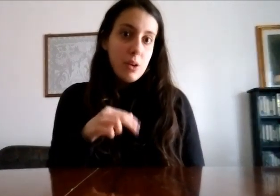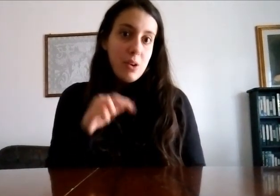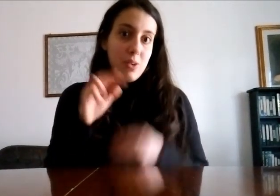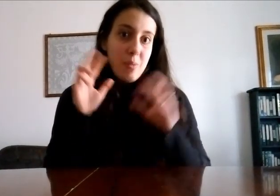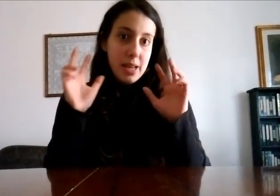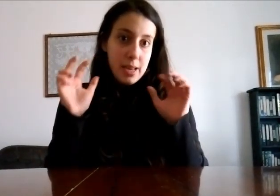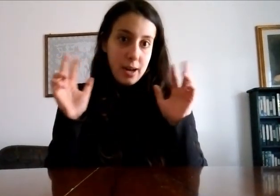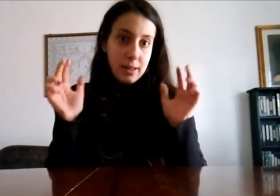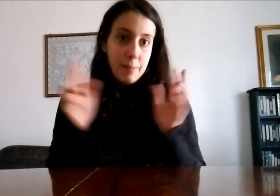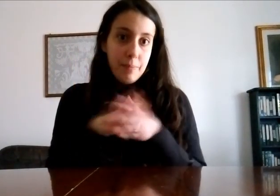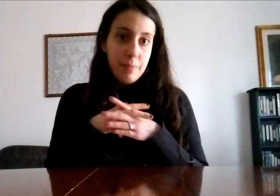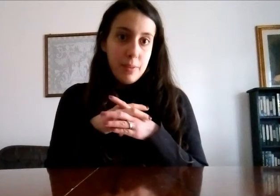umiliata